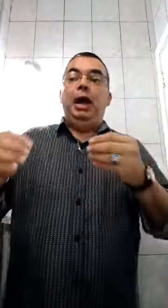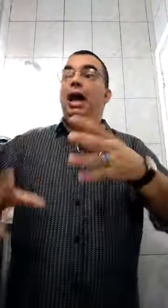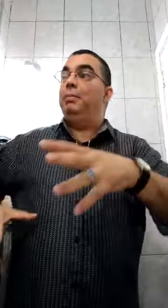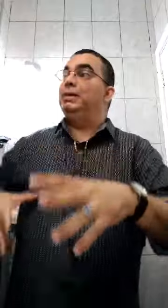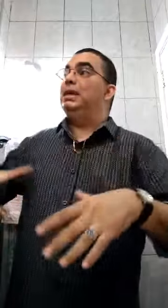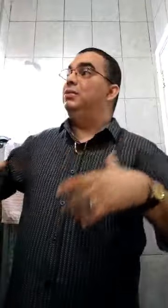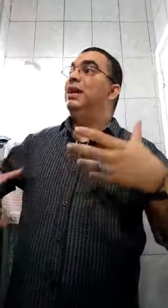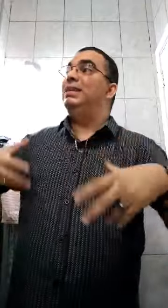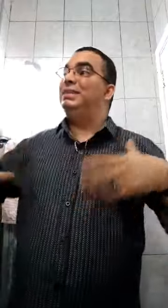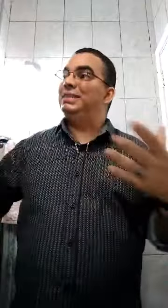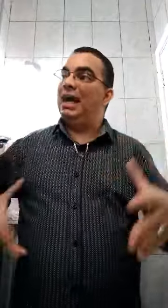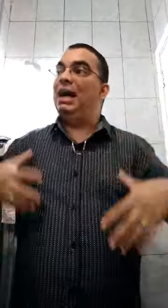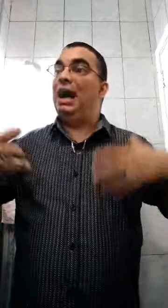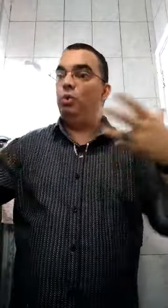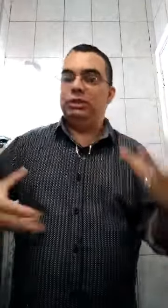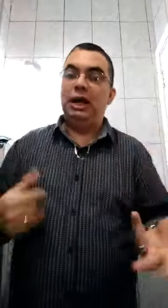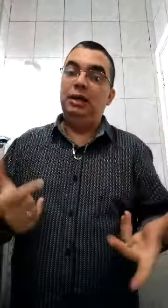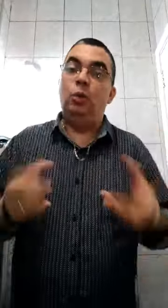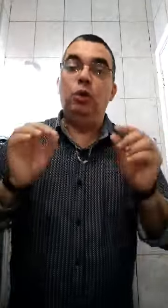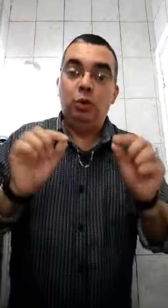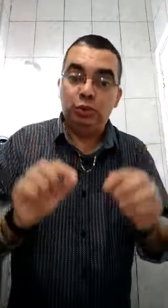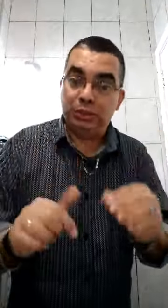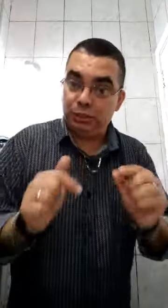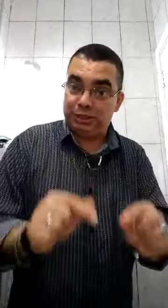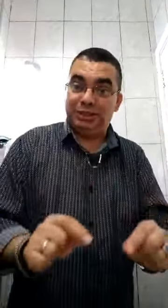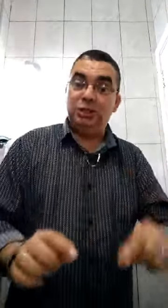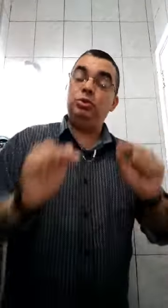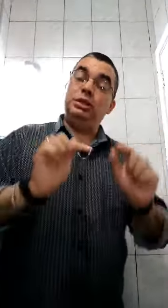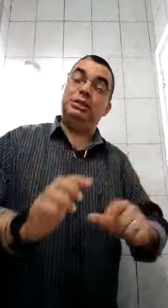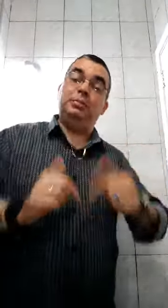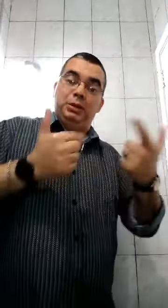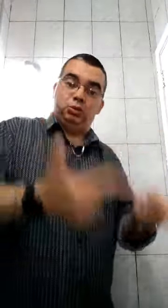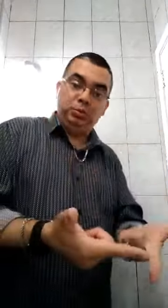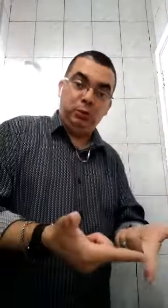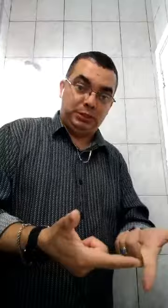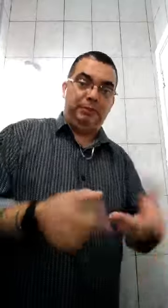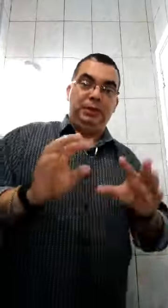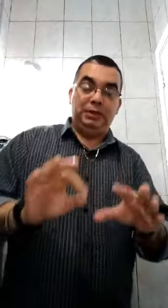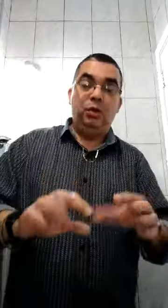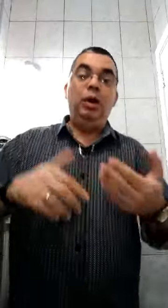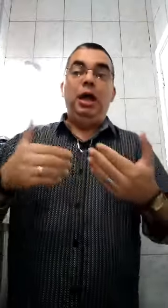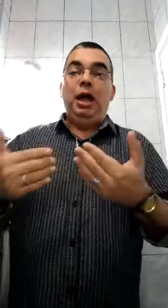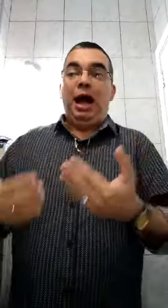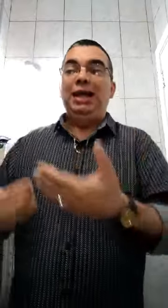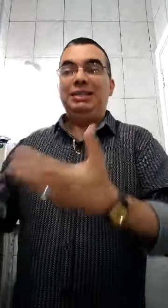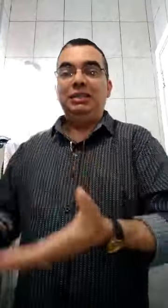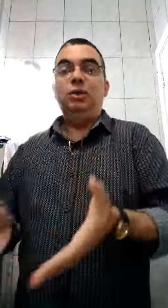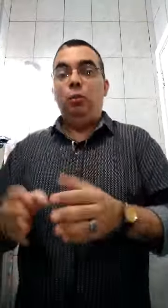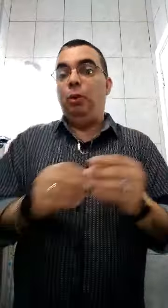ah, mas aí vai atiçar, aguçar? Não, o seu desejo tem que ser pela sua esposa. Então, há, sim, um